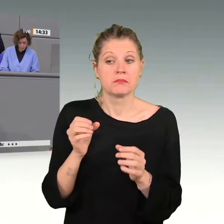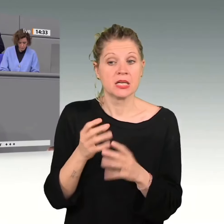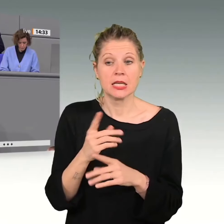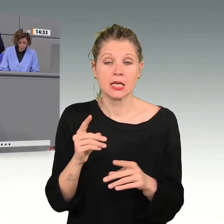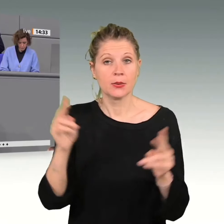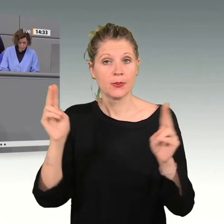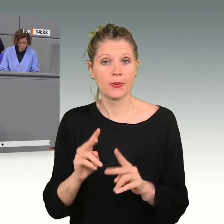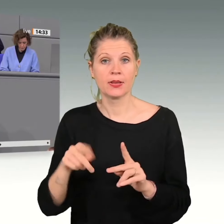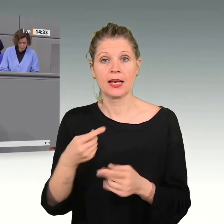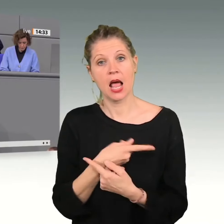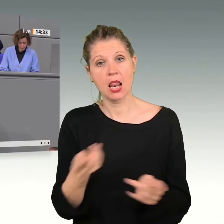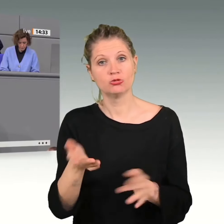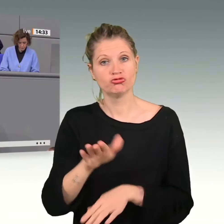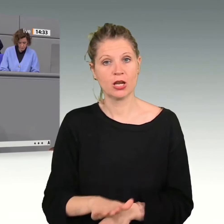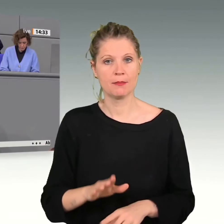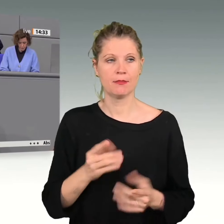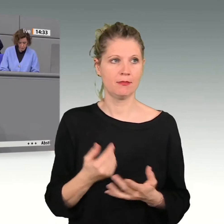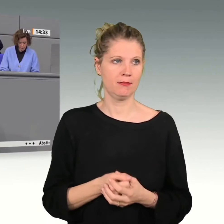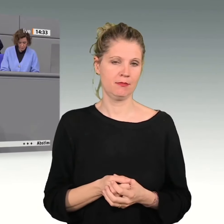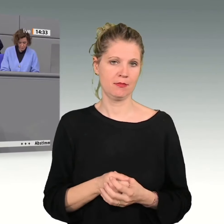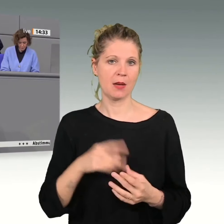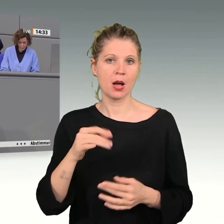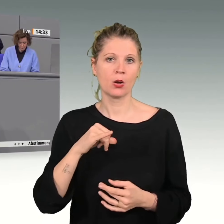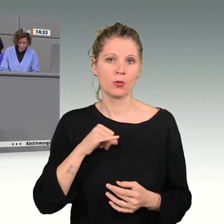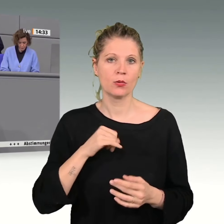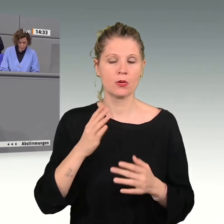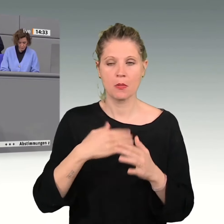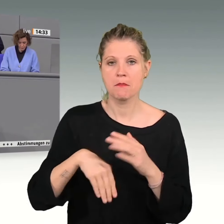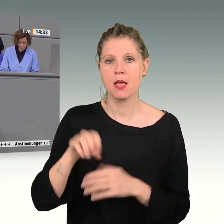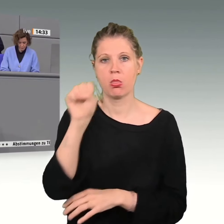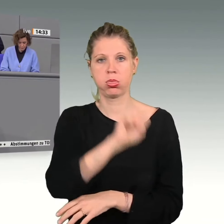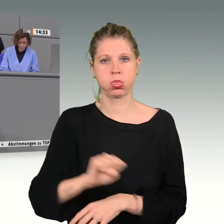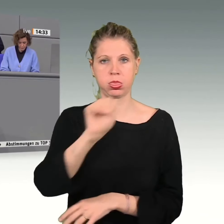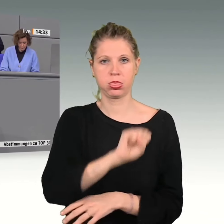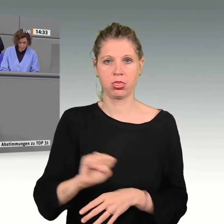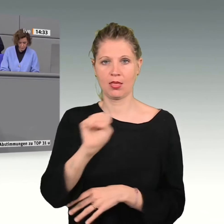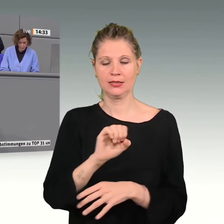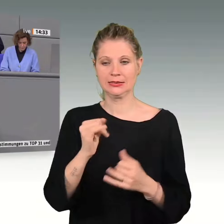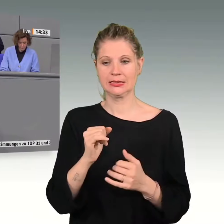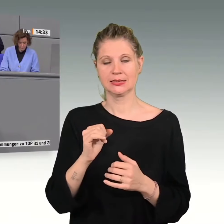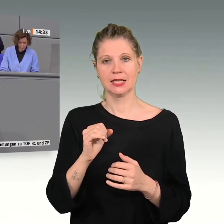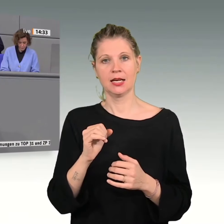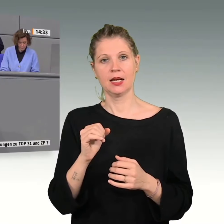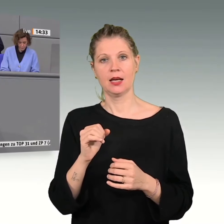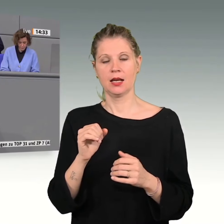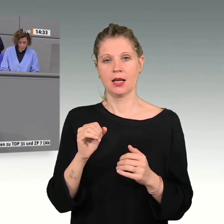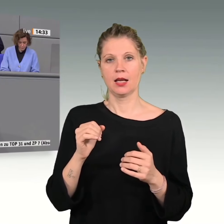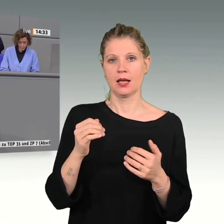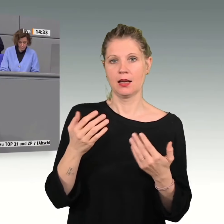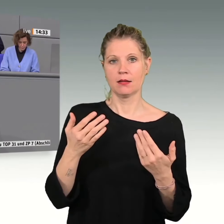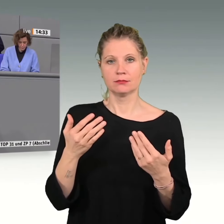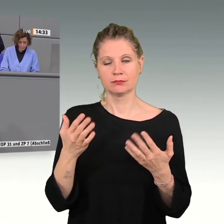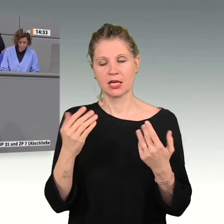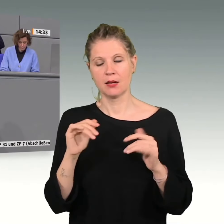Der Betrug der Grünen geht in die nächste Runde. An die Stelle von Klimakiller CO2 und Killer-Virus